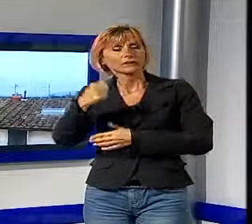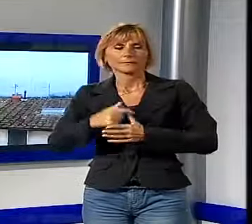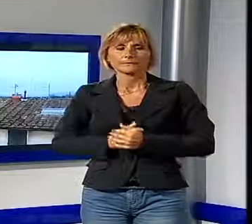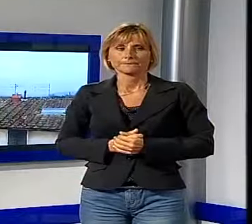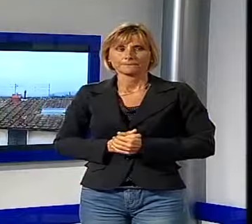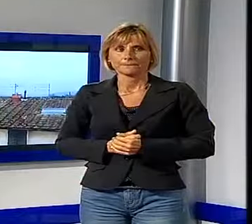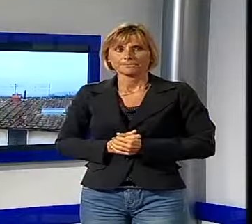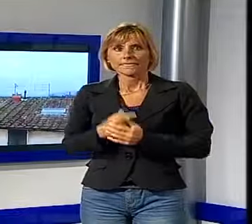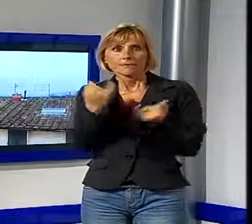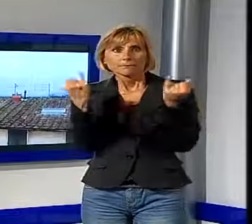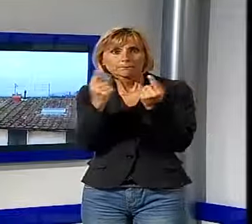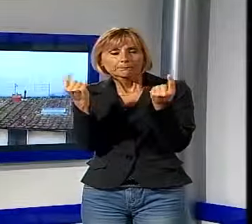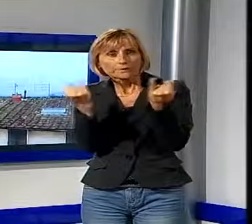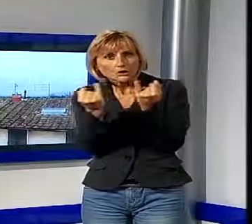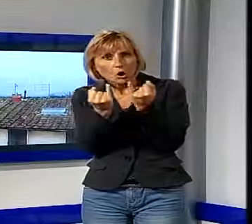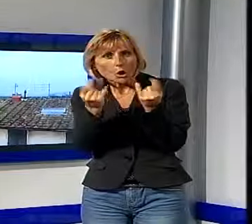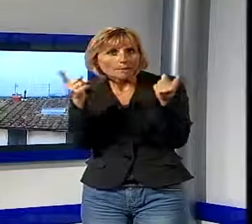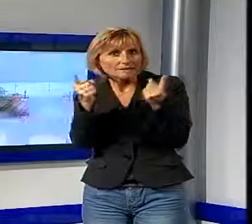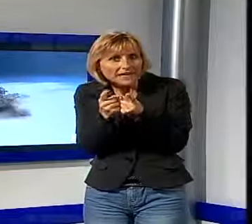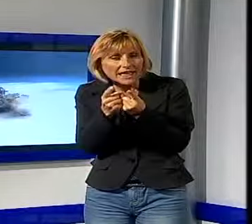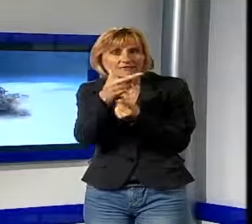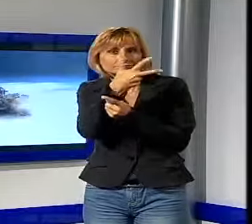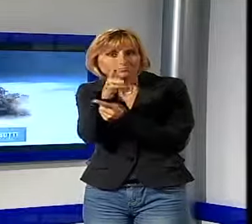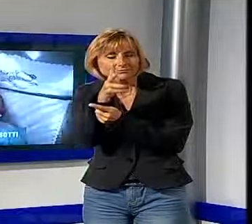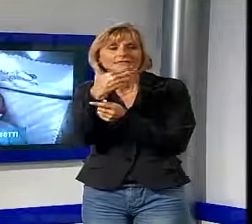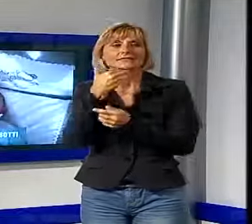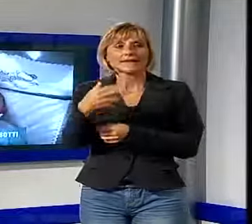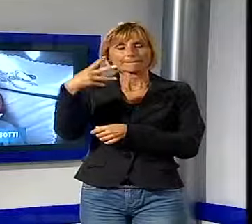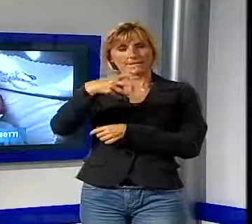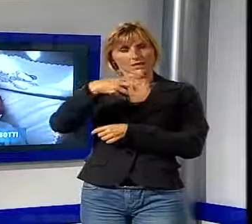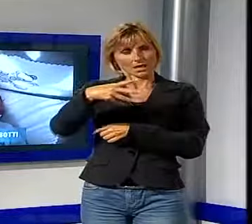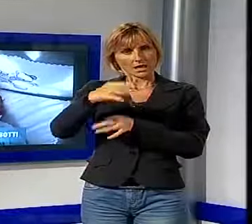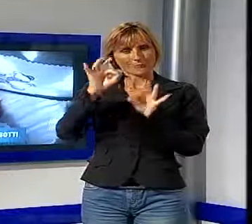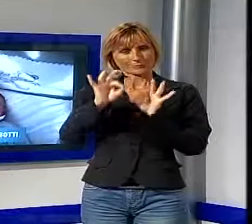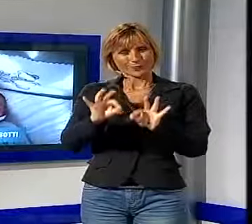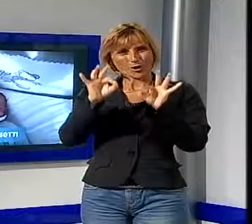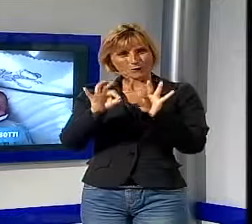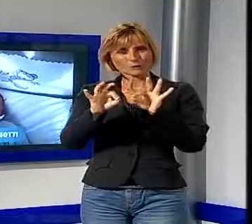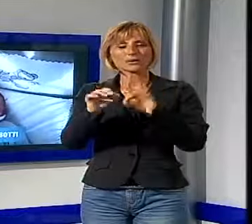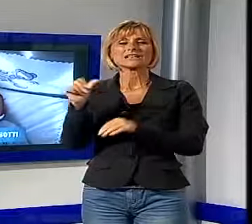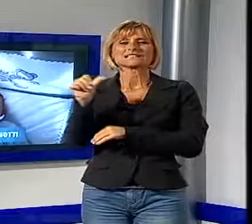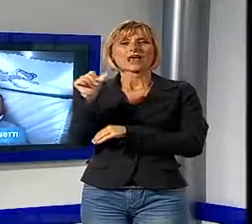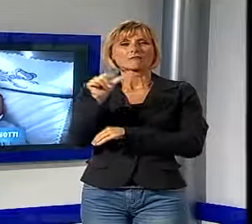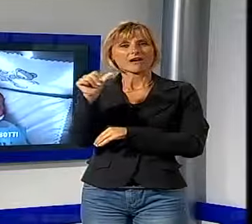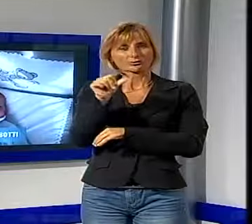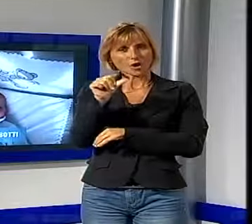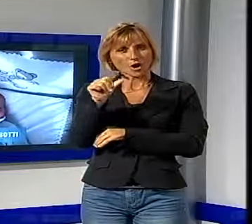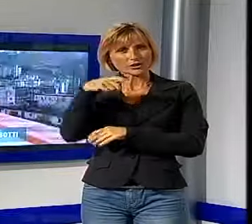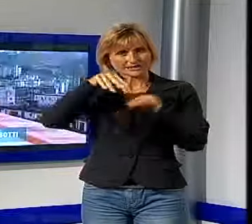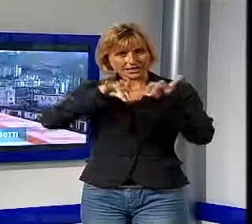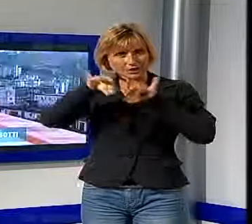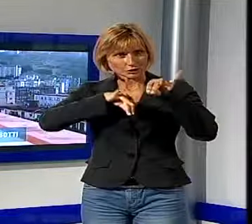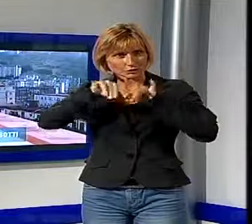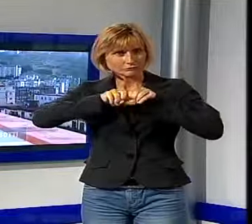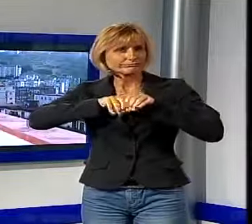C'è anche un frammento di Lucca, un'immagine di San Michele nell'Italy in Edei di Gabriele Salvatores, proiettato in queste ore in molti